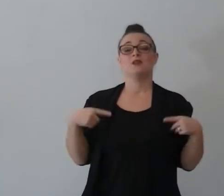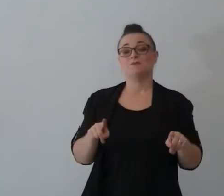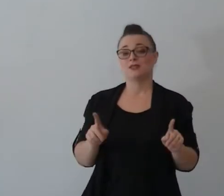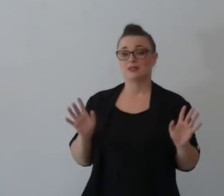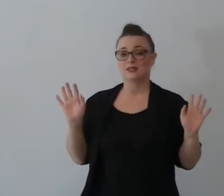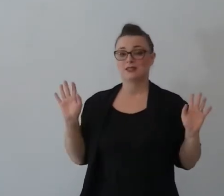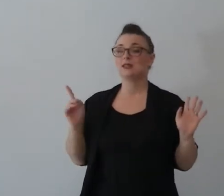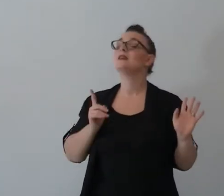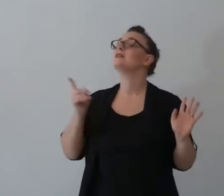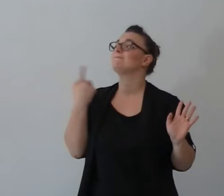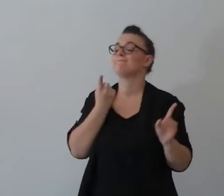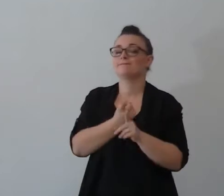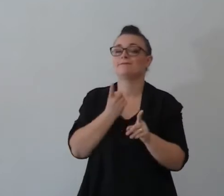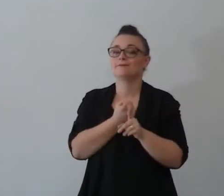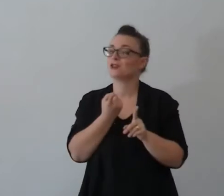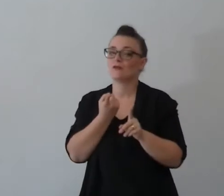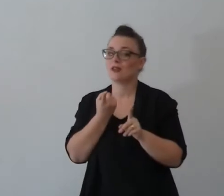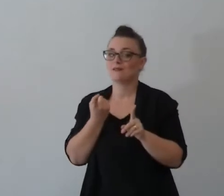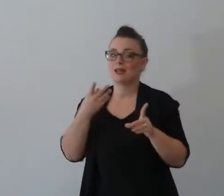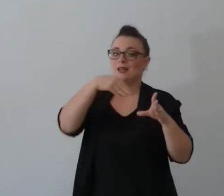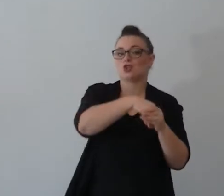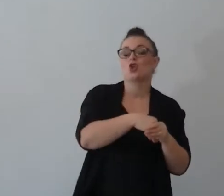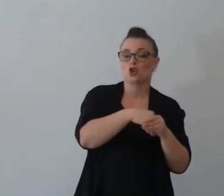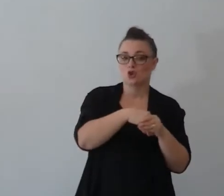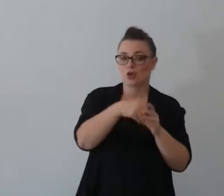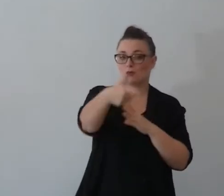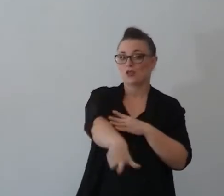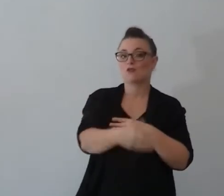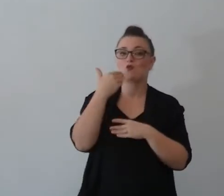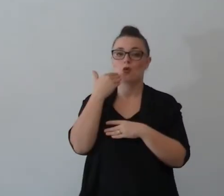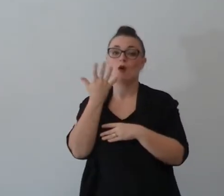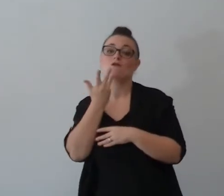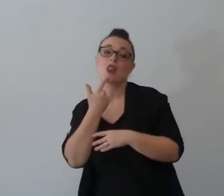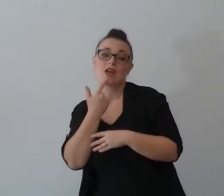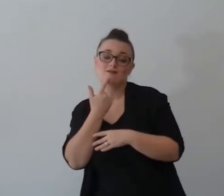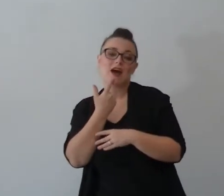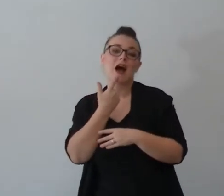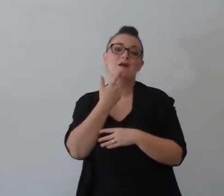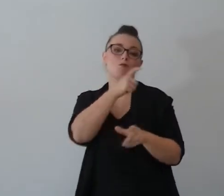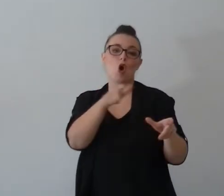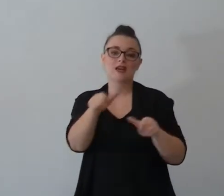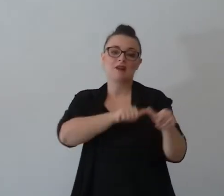aveva dovuto introdurre perché l'uomo faceva il piettino voleva cambiare la moglie